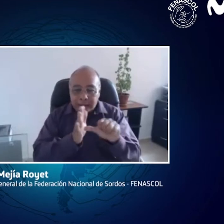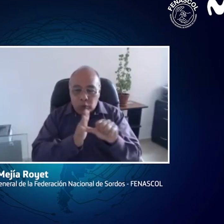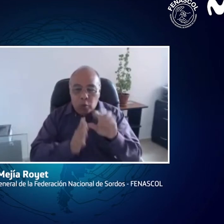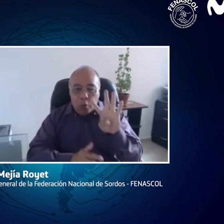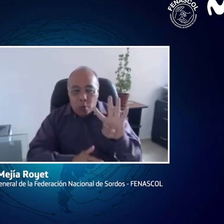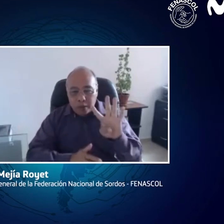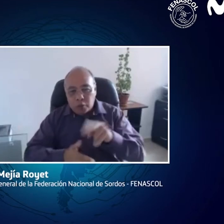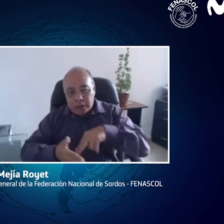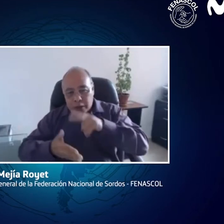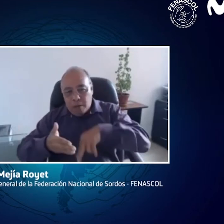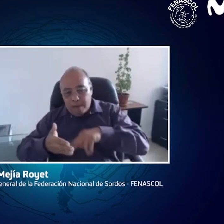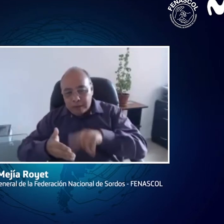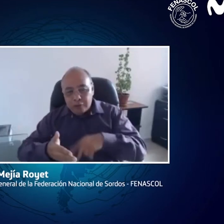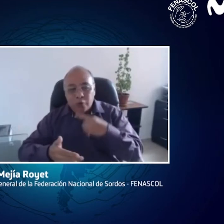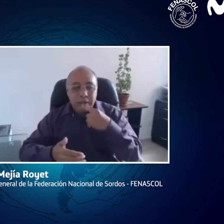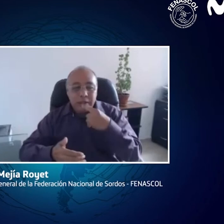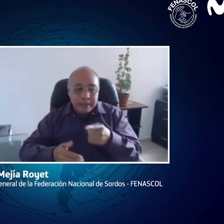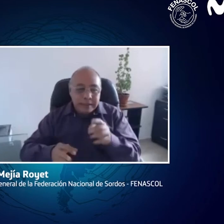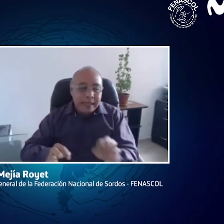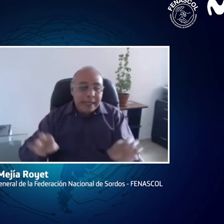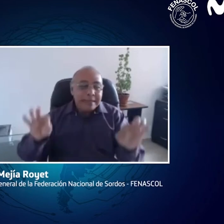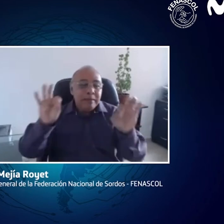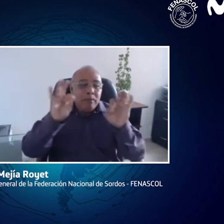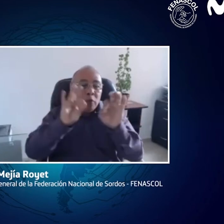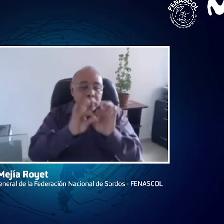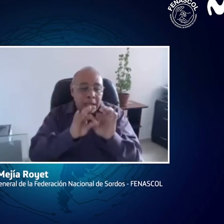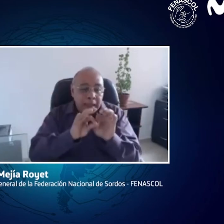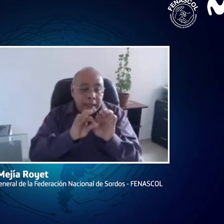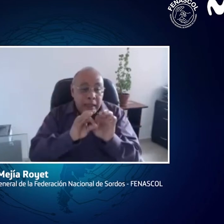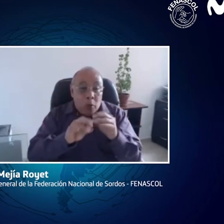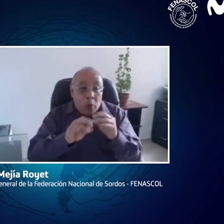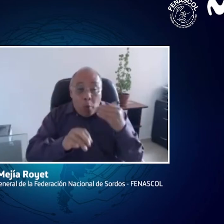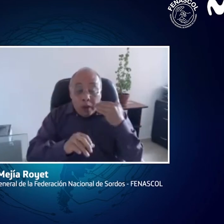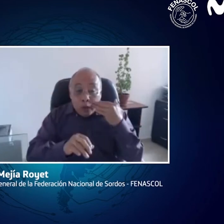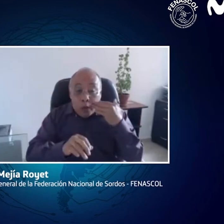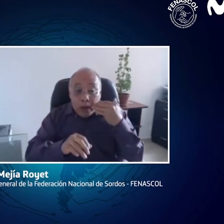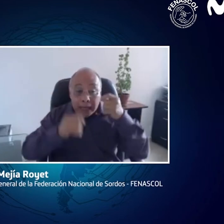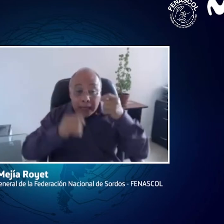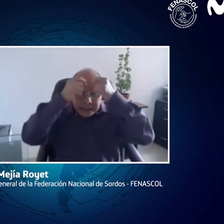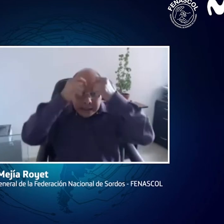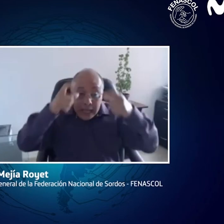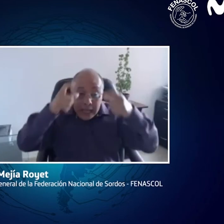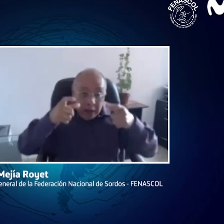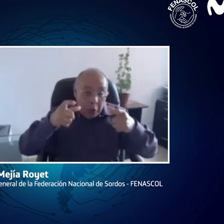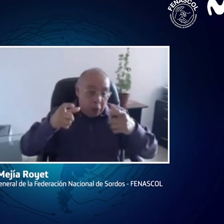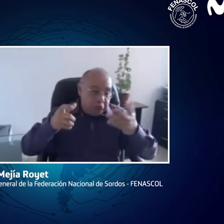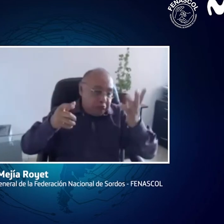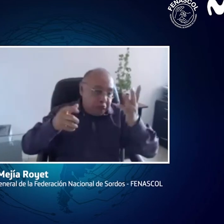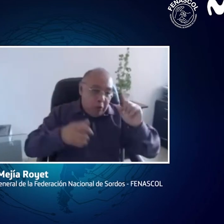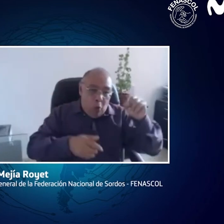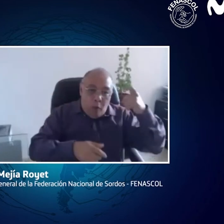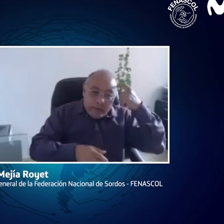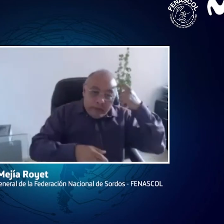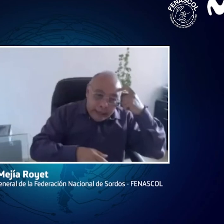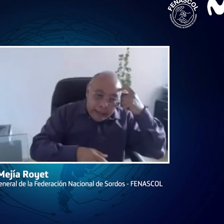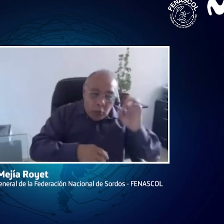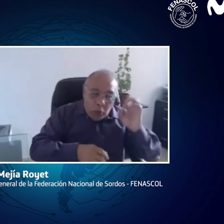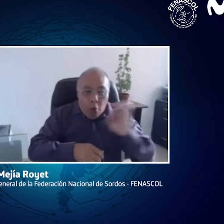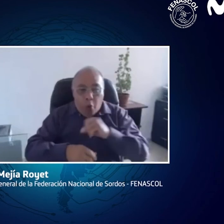es el artículo 4 de la Convención, nos menciona la importancia que es cuando